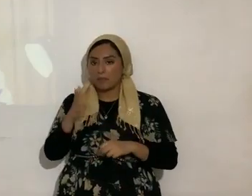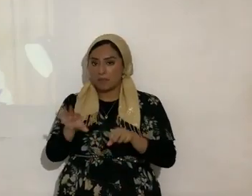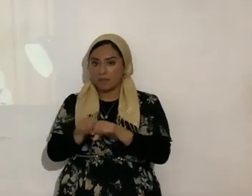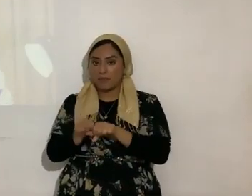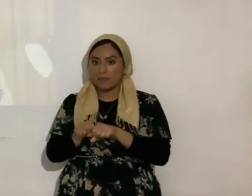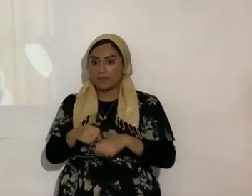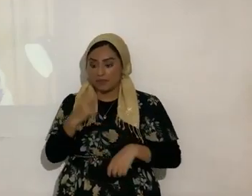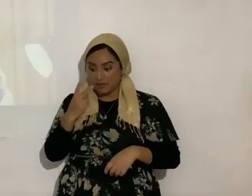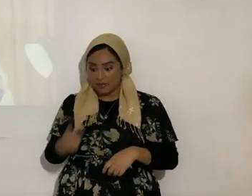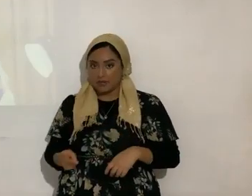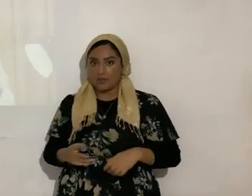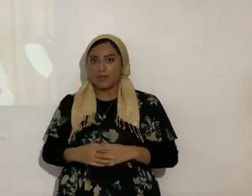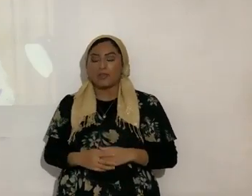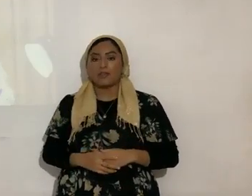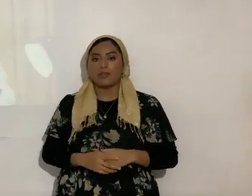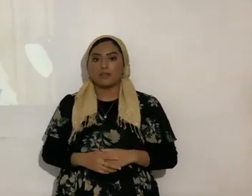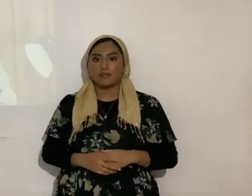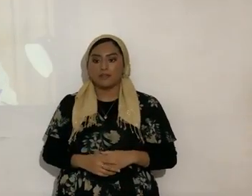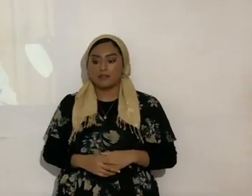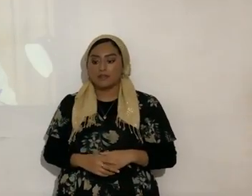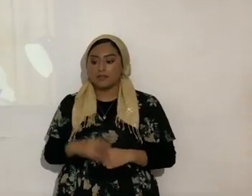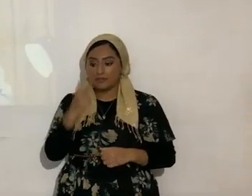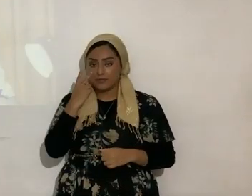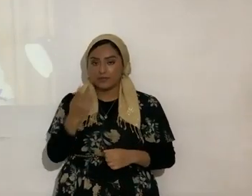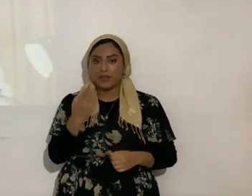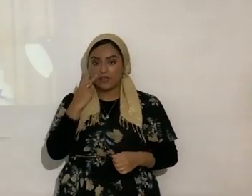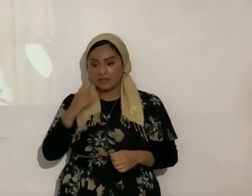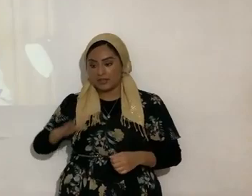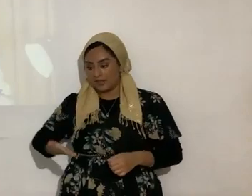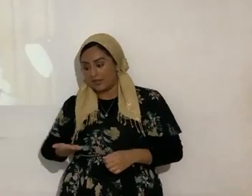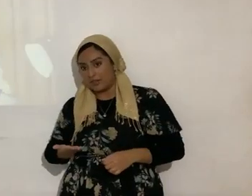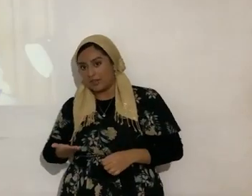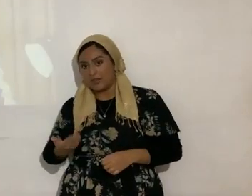no pero no no no por arriba agarrarlos así que yo vea la suela y ella tiene un hoyo